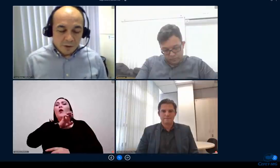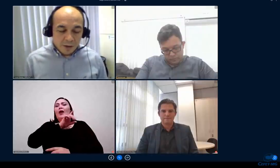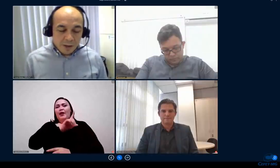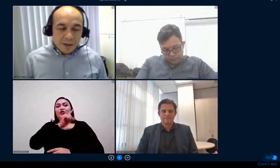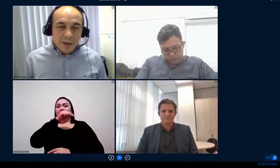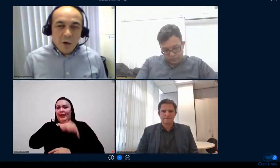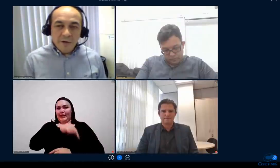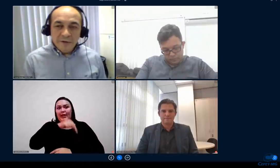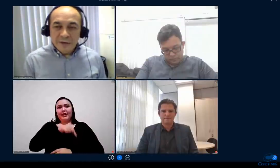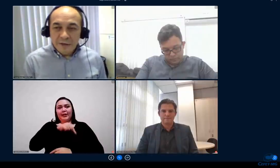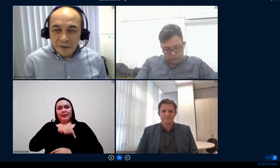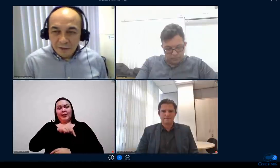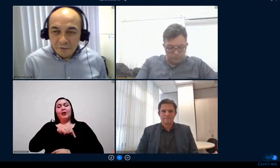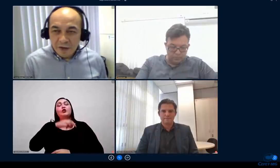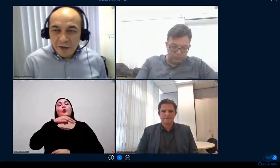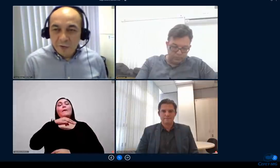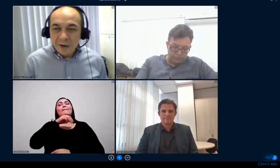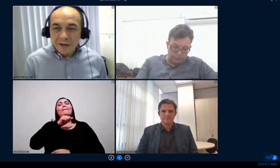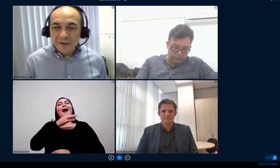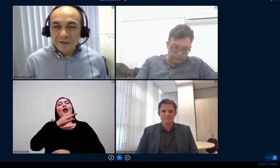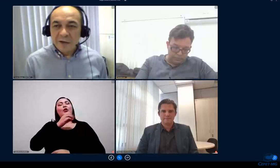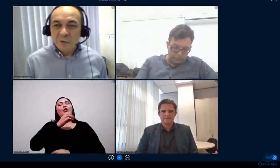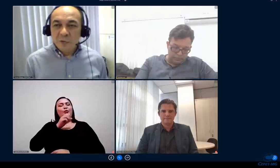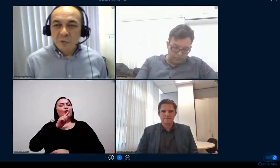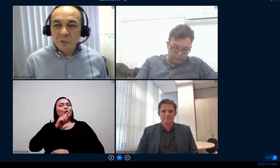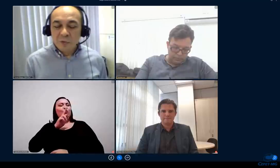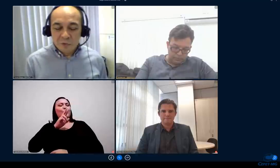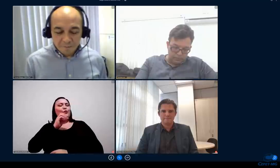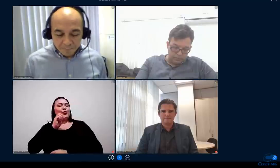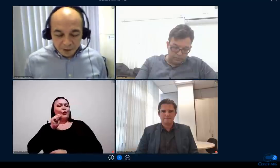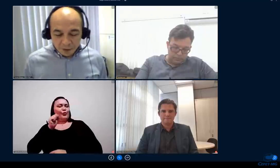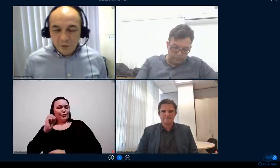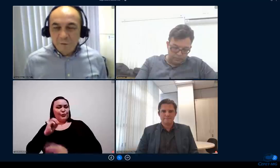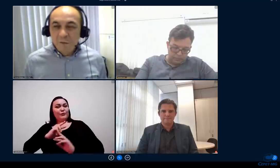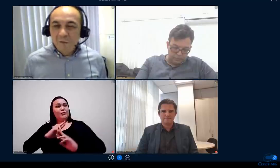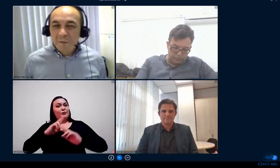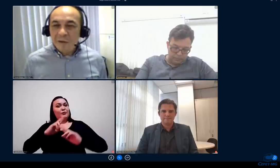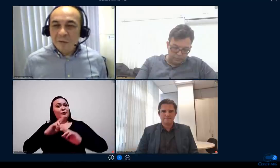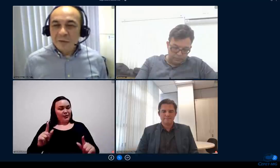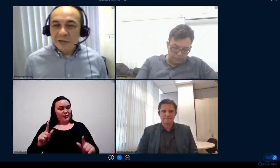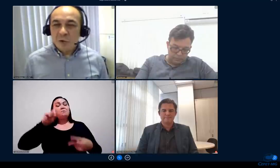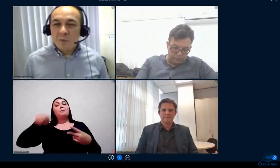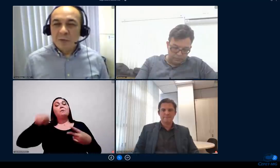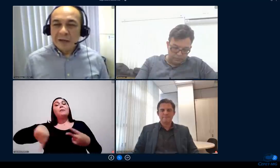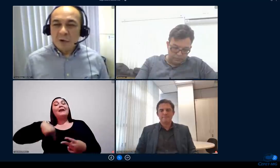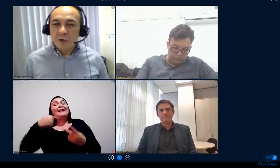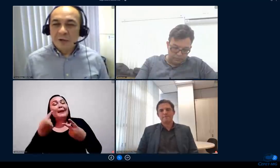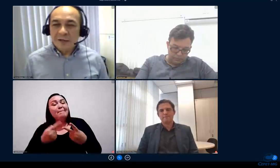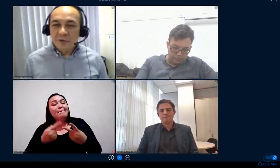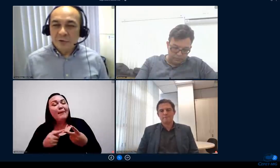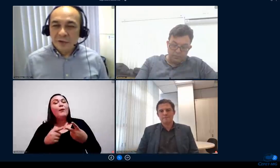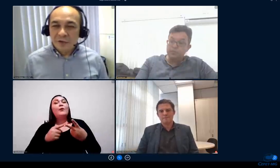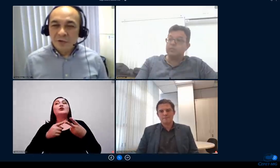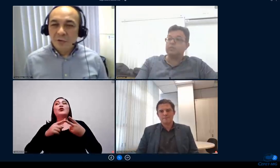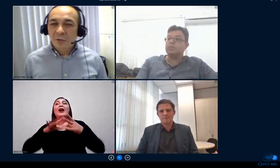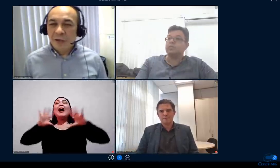Grosso e logo em seguida veio a questão do do envolvimento das comunidades da comunidade estudantil no que